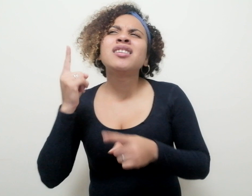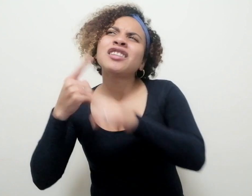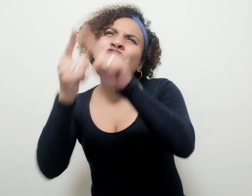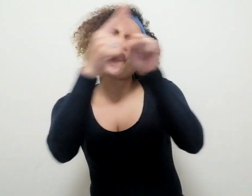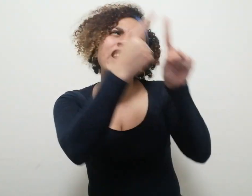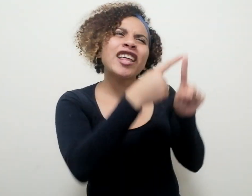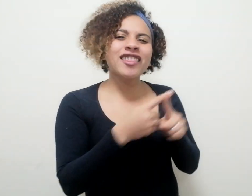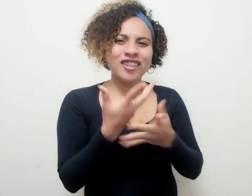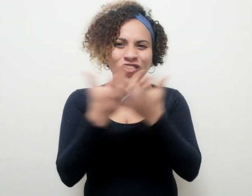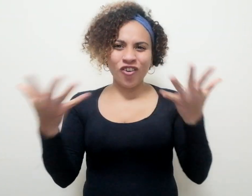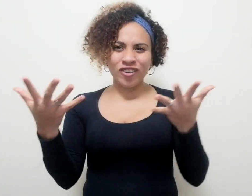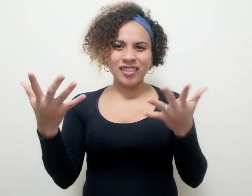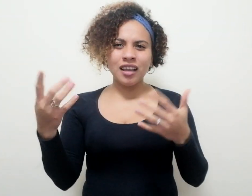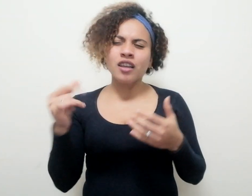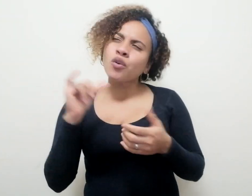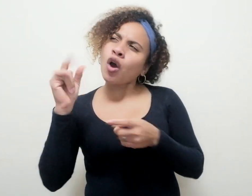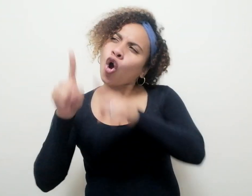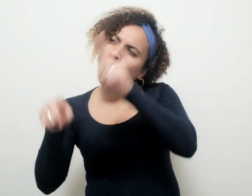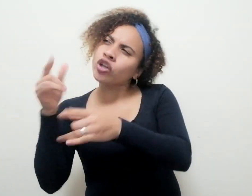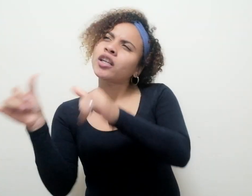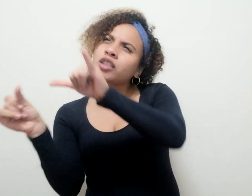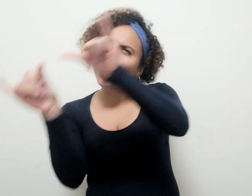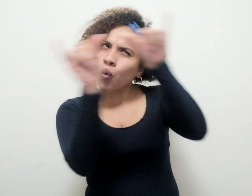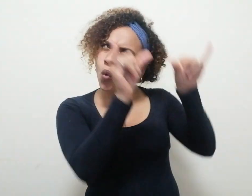la familiaridad y el desconcierto,